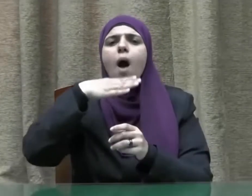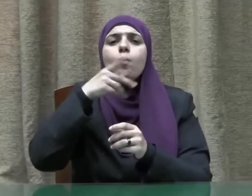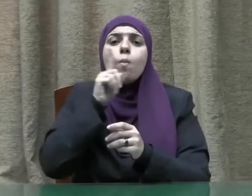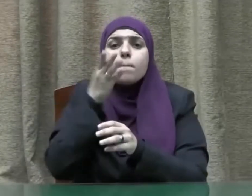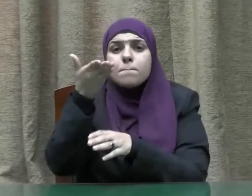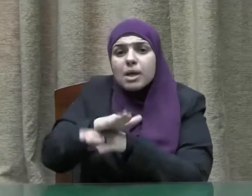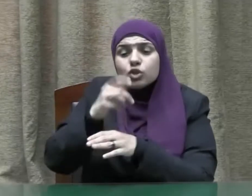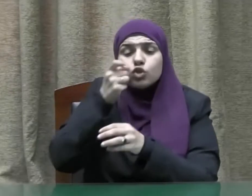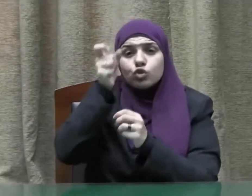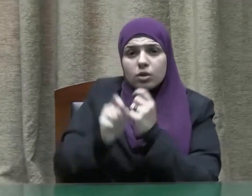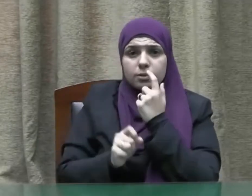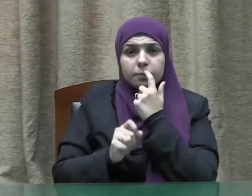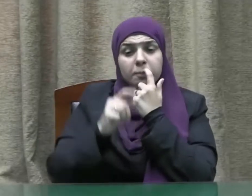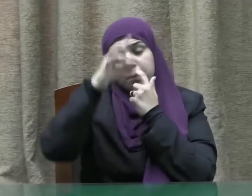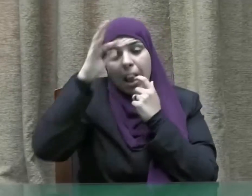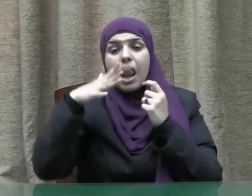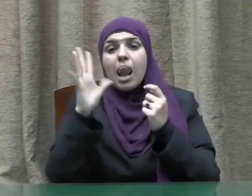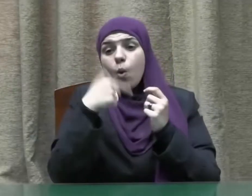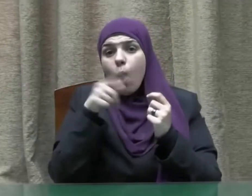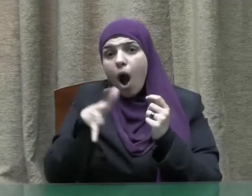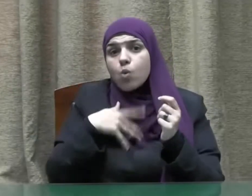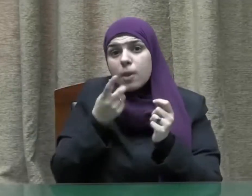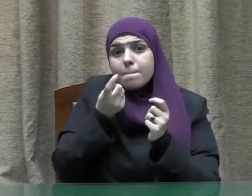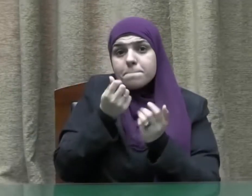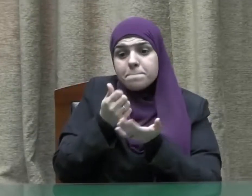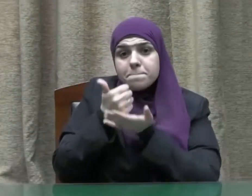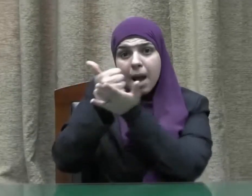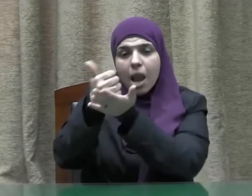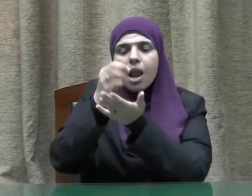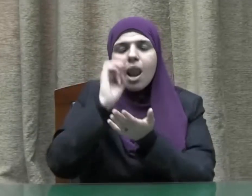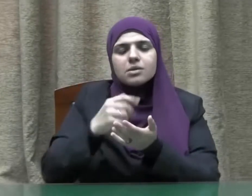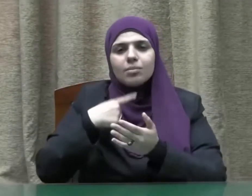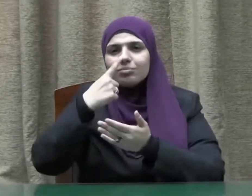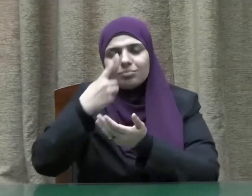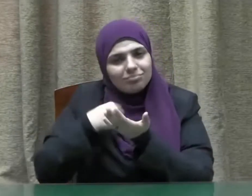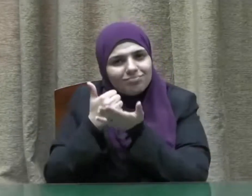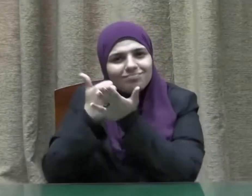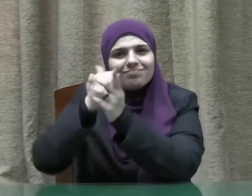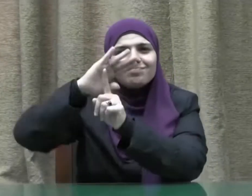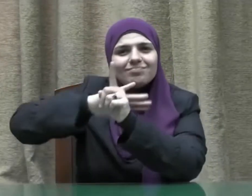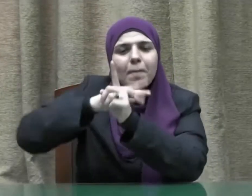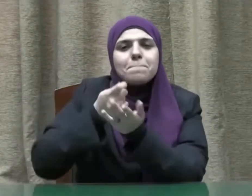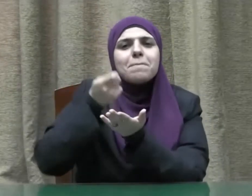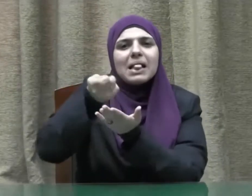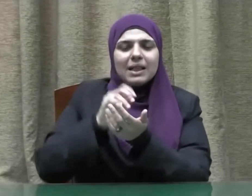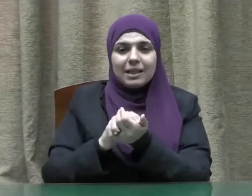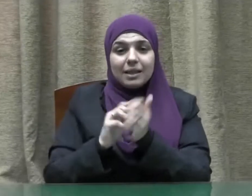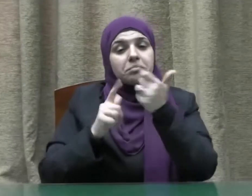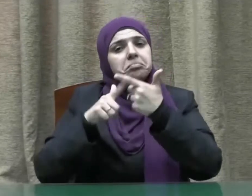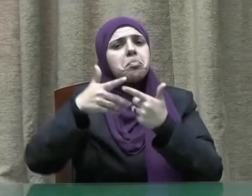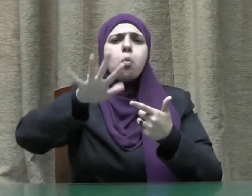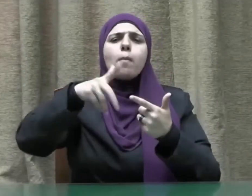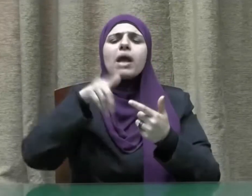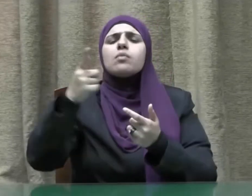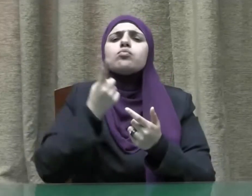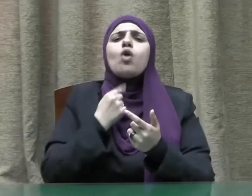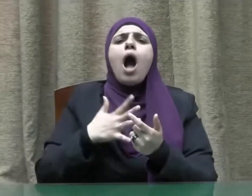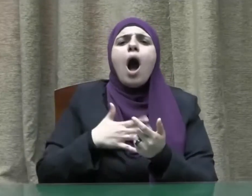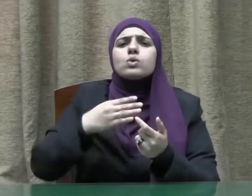فقد يحتاج إلى المال فيكون الإصلاح برا وعطاء ماديا وربما يكون